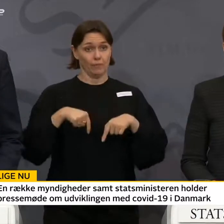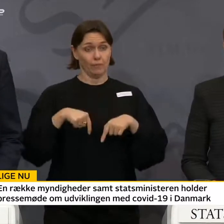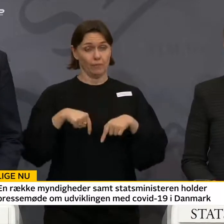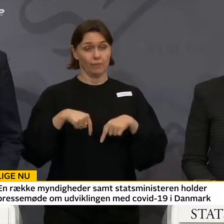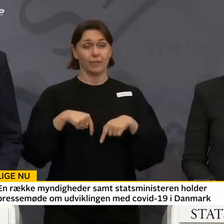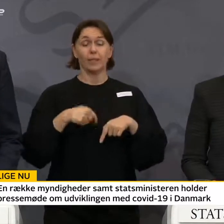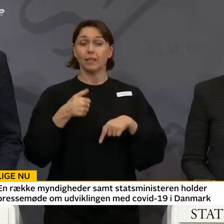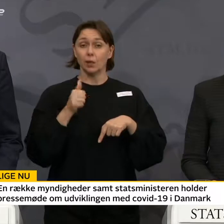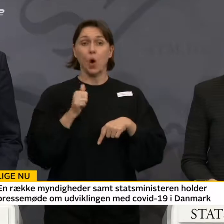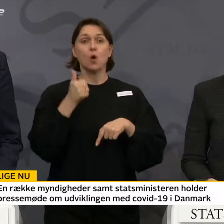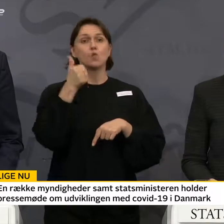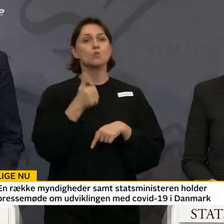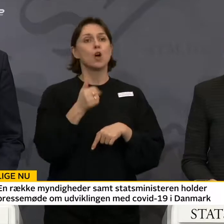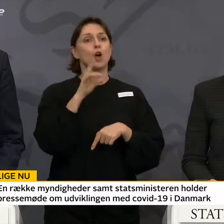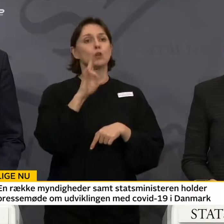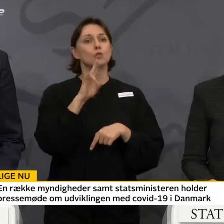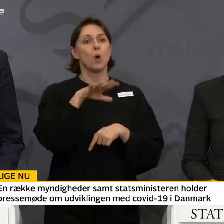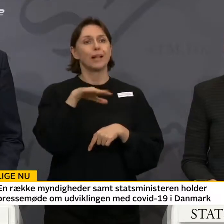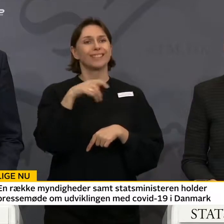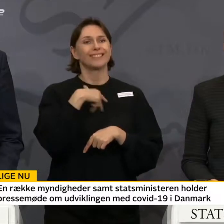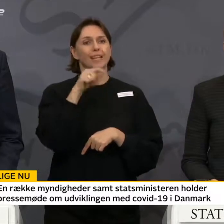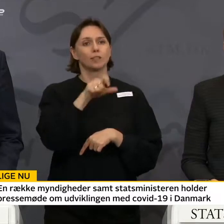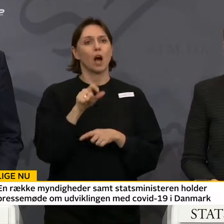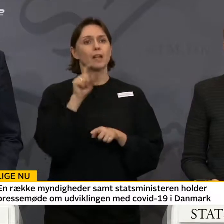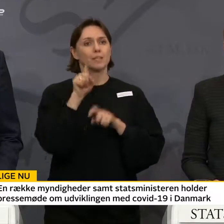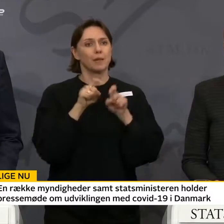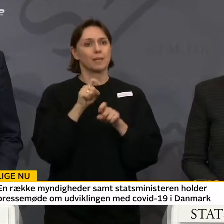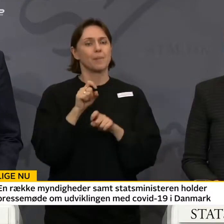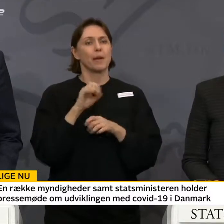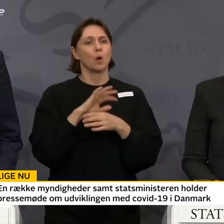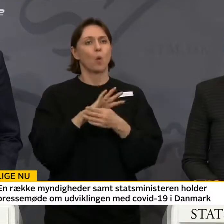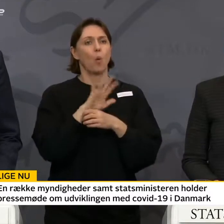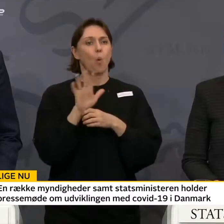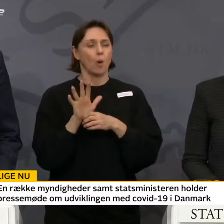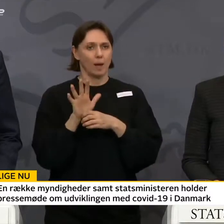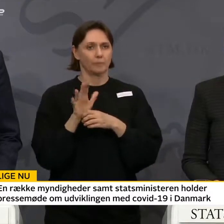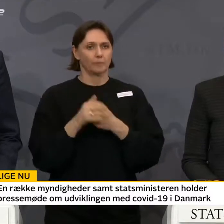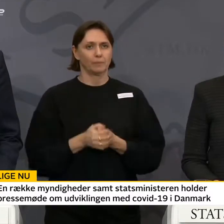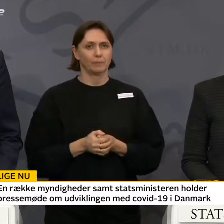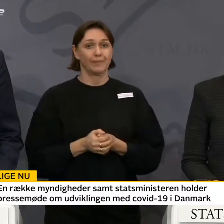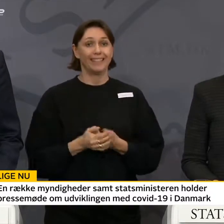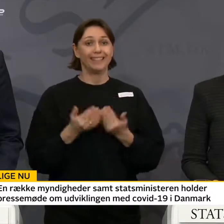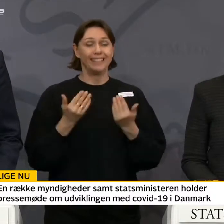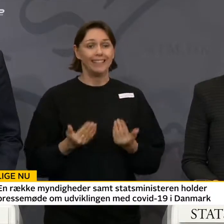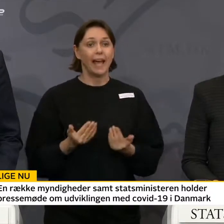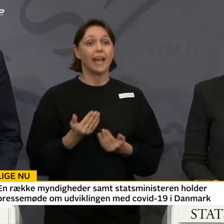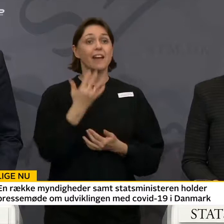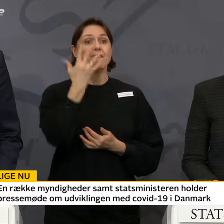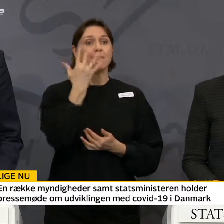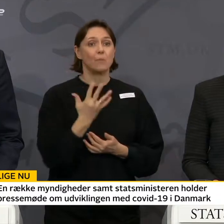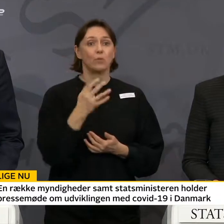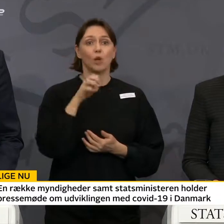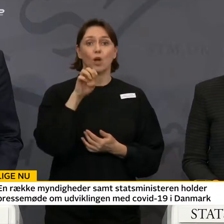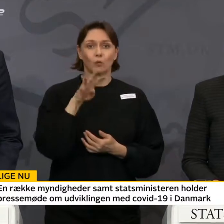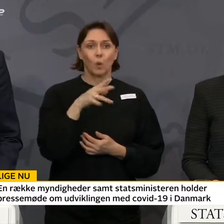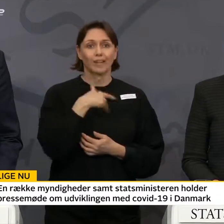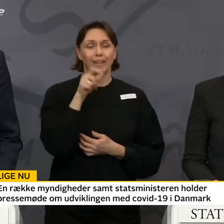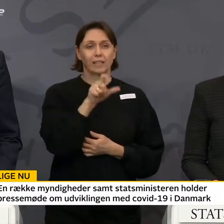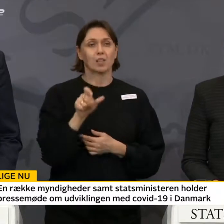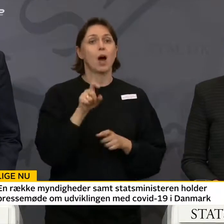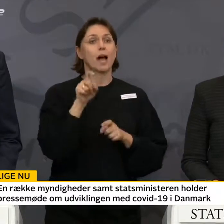157 danskere, der var smittet med corona. I dag har vi 514 danskere, der er smittet.